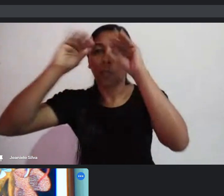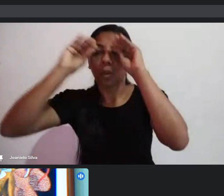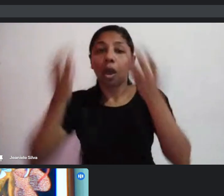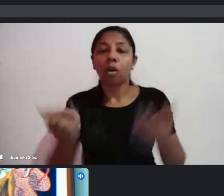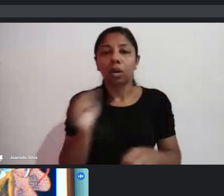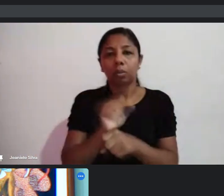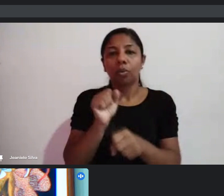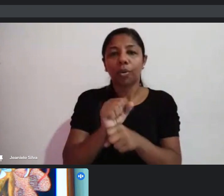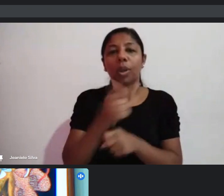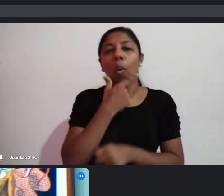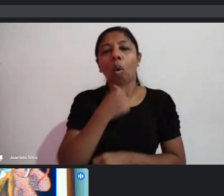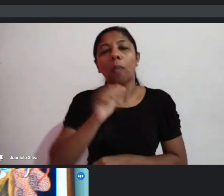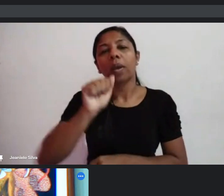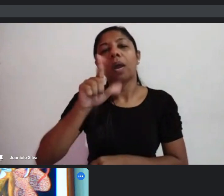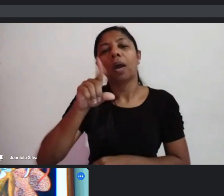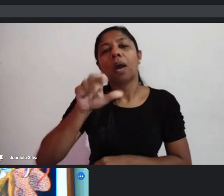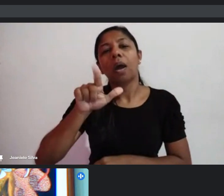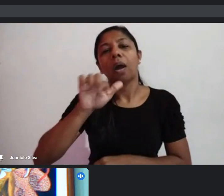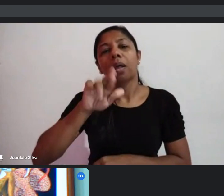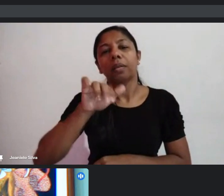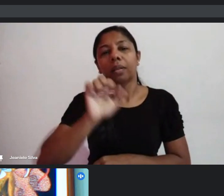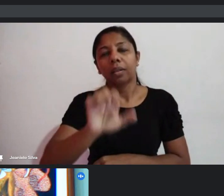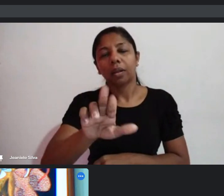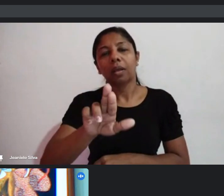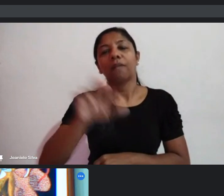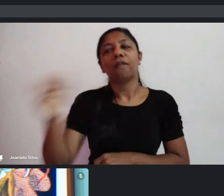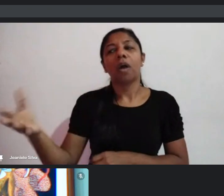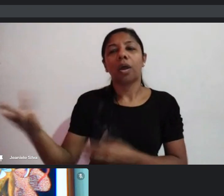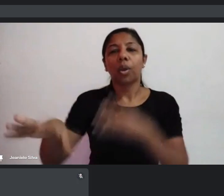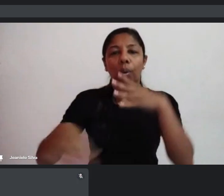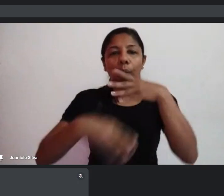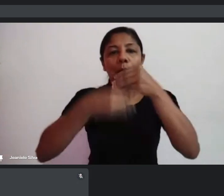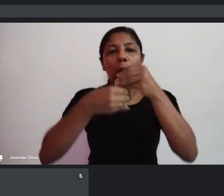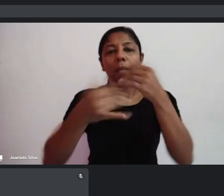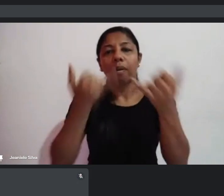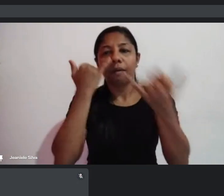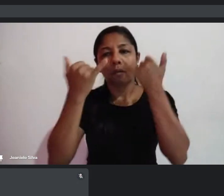complementar as informações sim